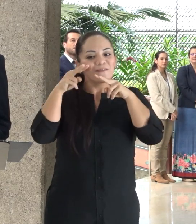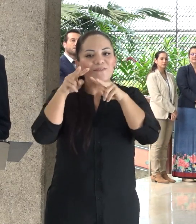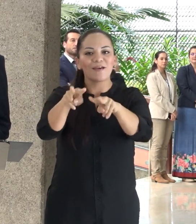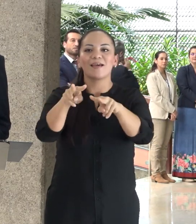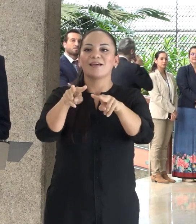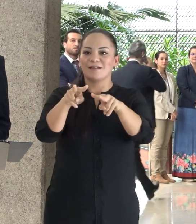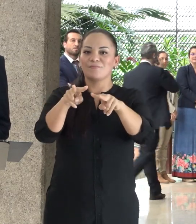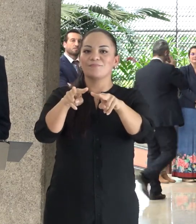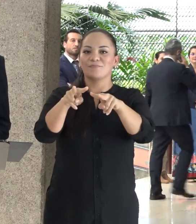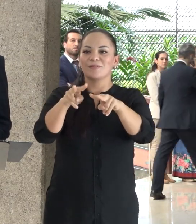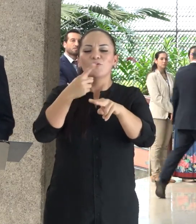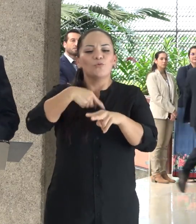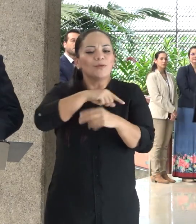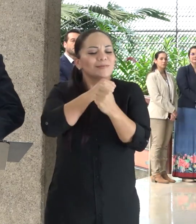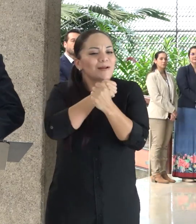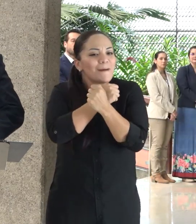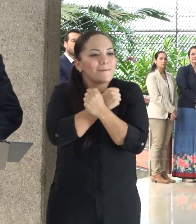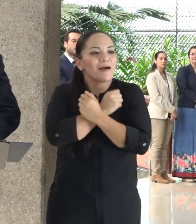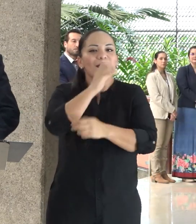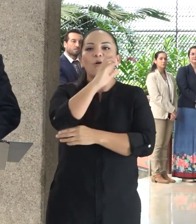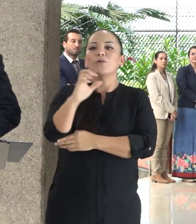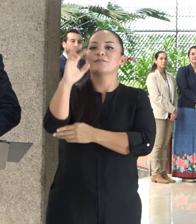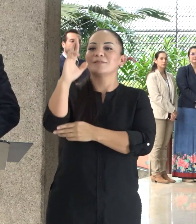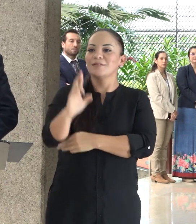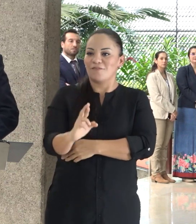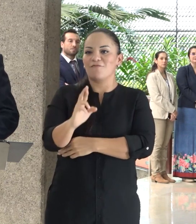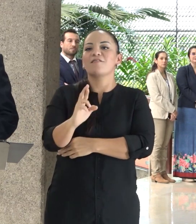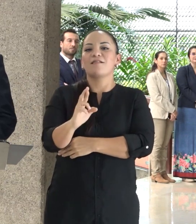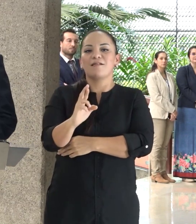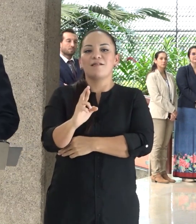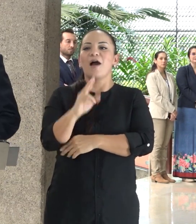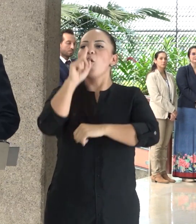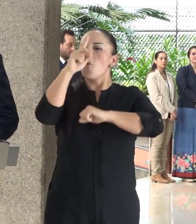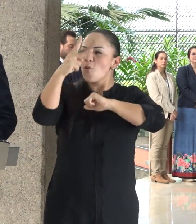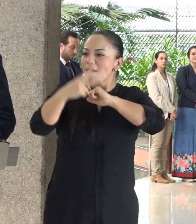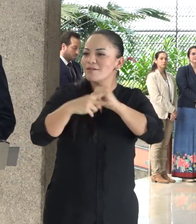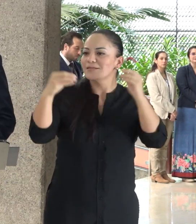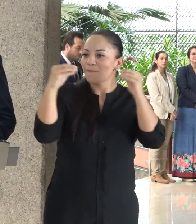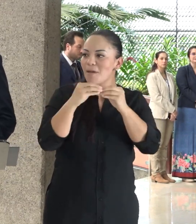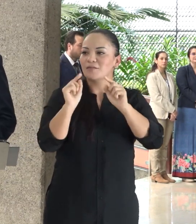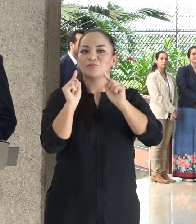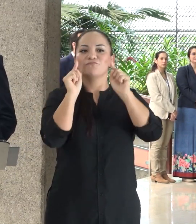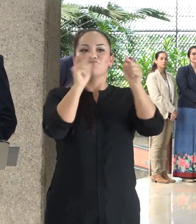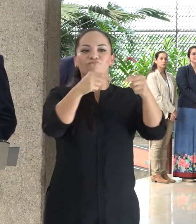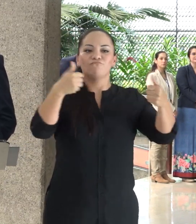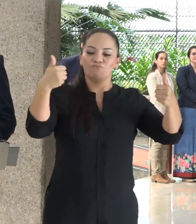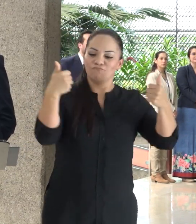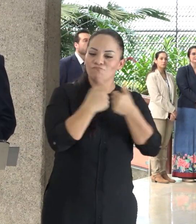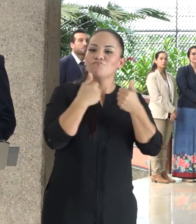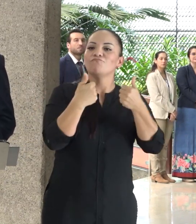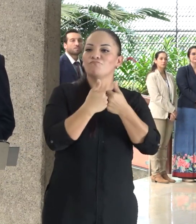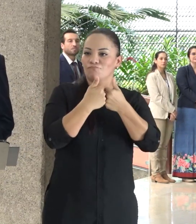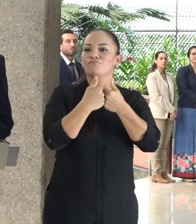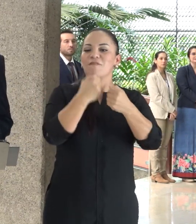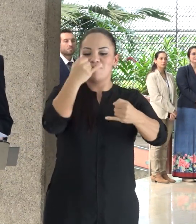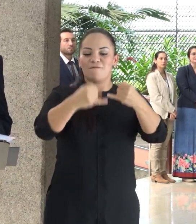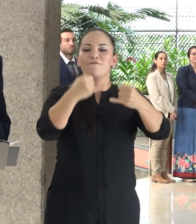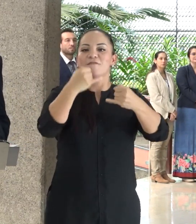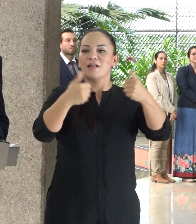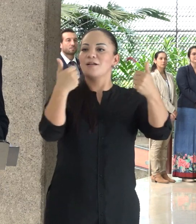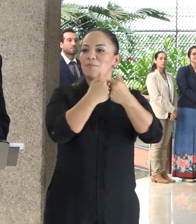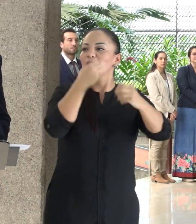a nuestra amada Costa Rica una vez más en un campeonato, en la final de un